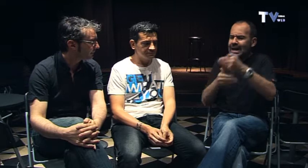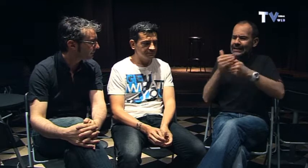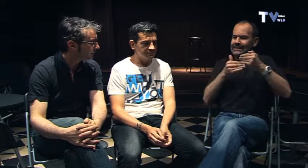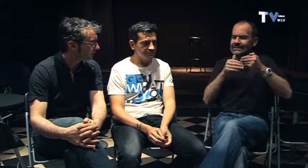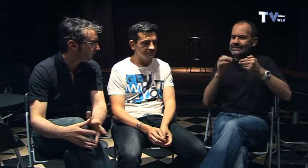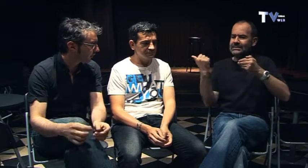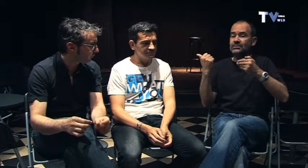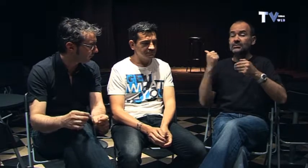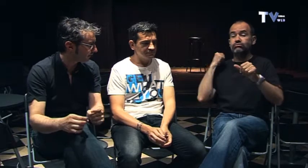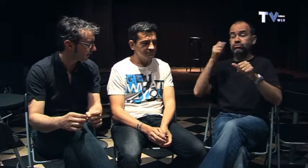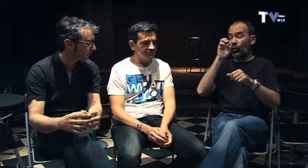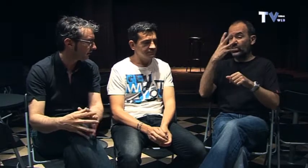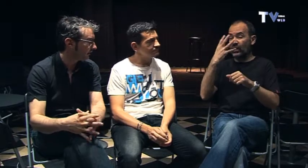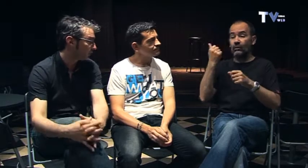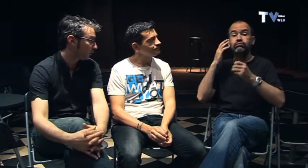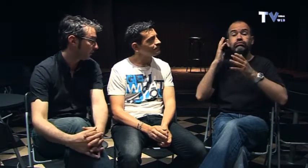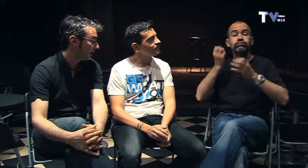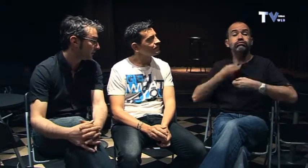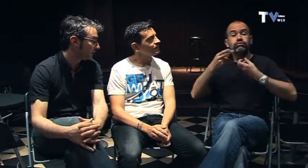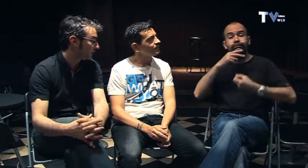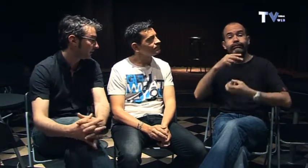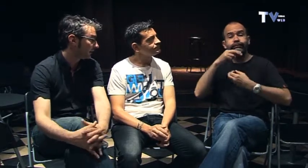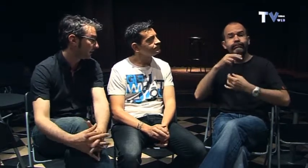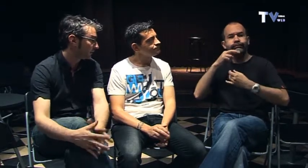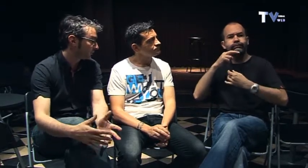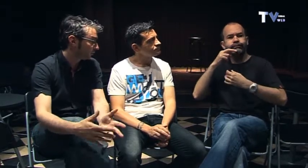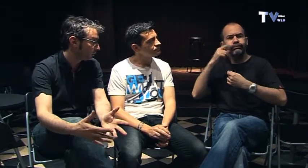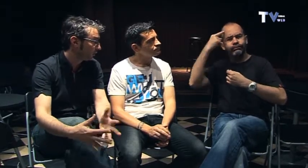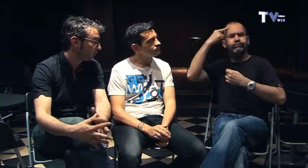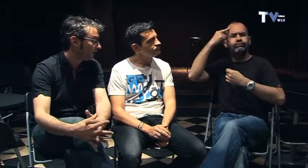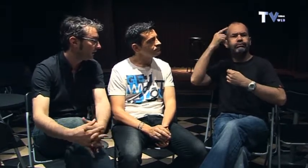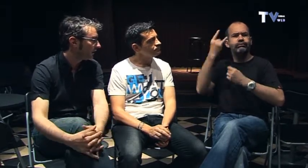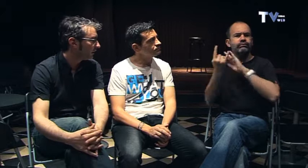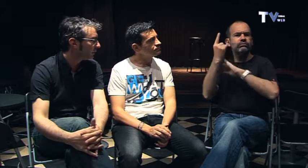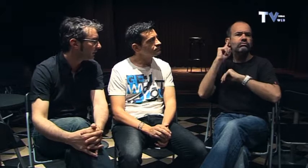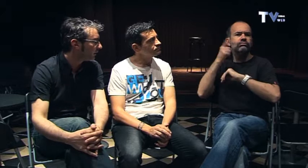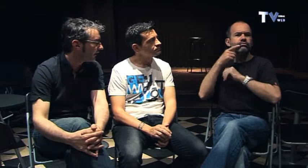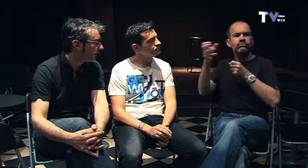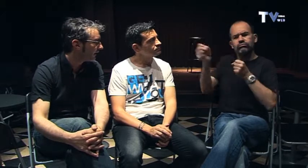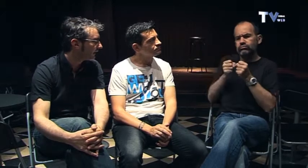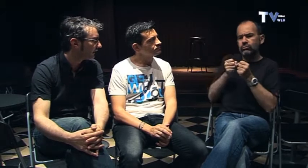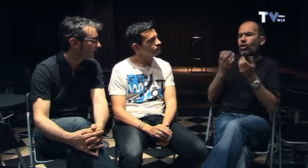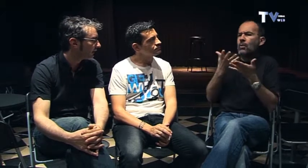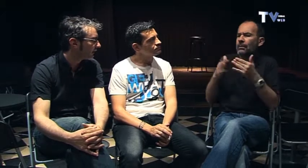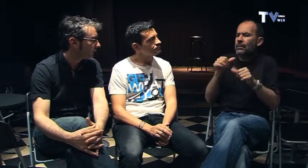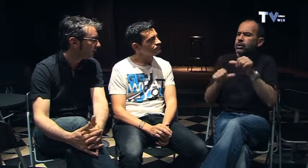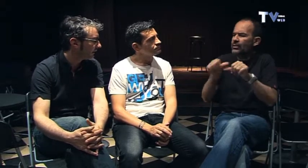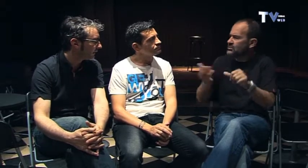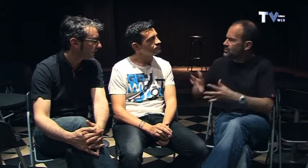primer paso vio tener un poquito hacia atrás, ¿no? De esos cuatro años que siempre has trabajado pues tú solo y ¿cómo te ha venido la idea de traer un intérprete de